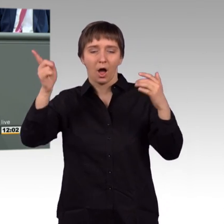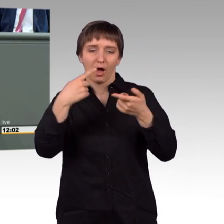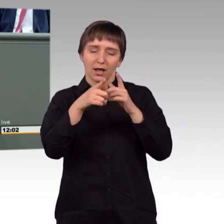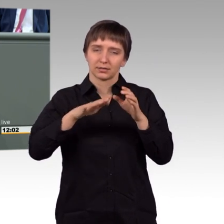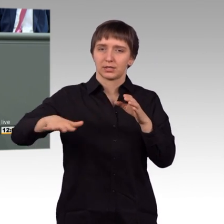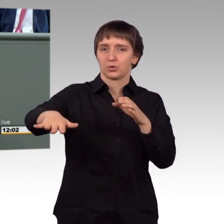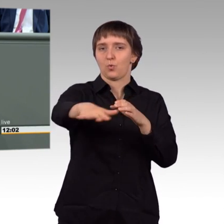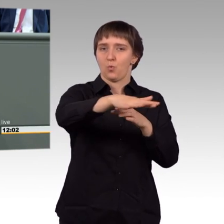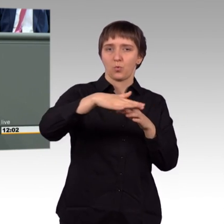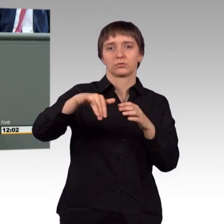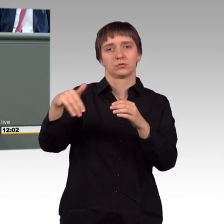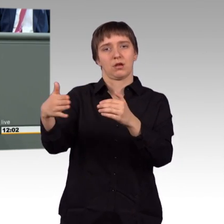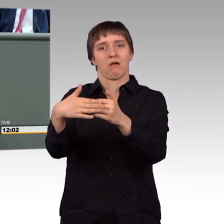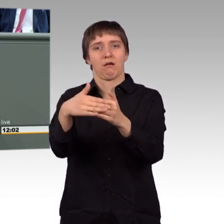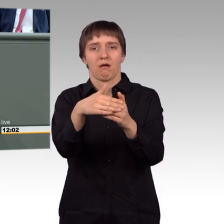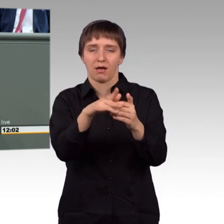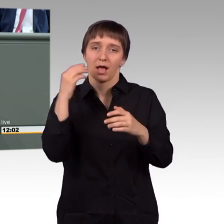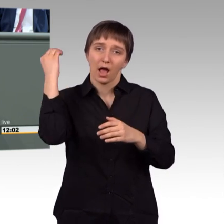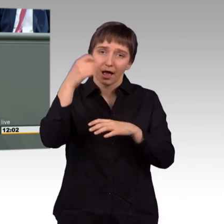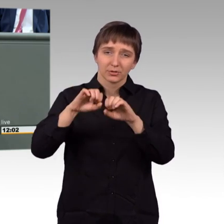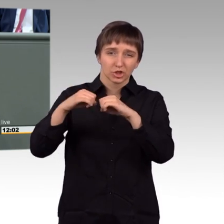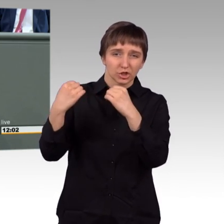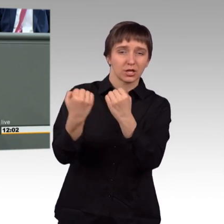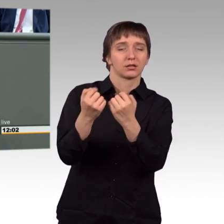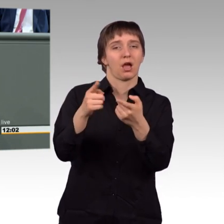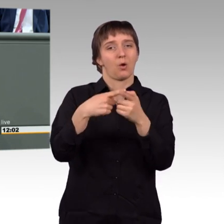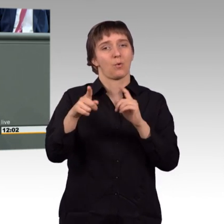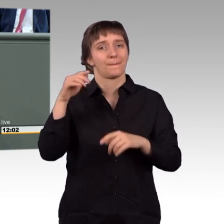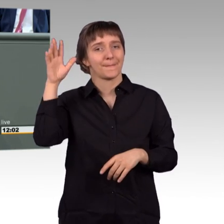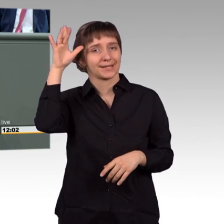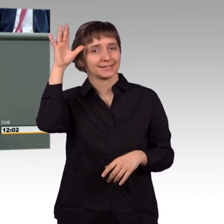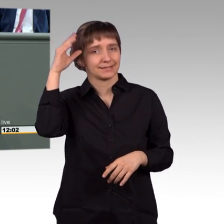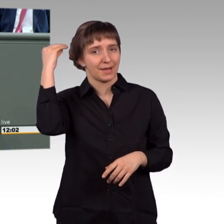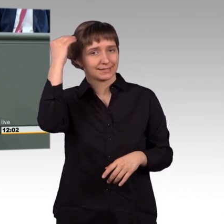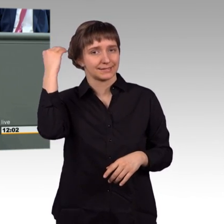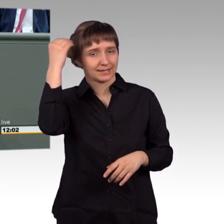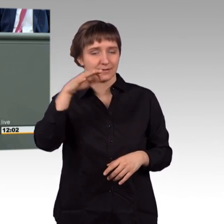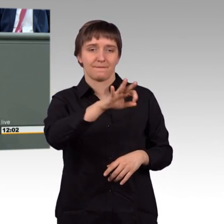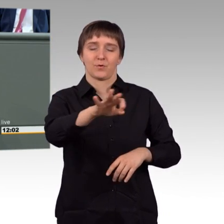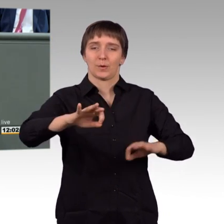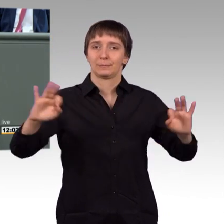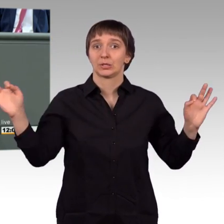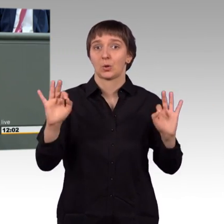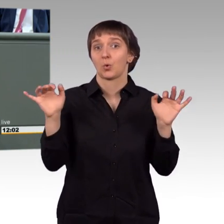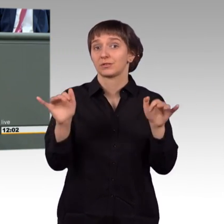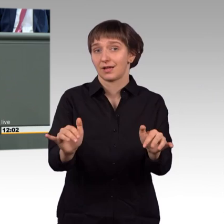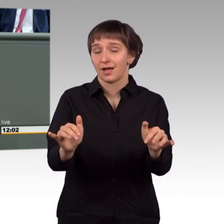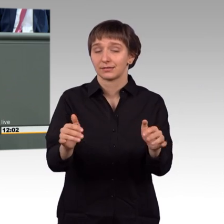für andere arabische Staaten, aber auch für die Palästinenser zu sehen ist. dass darin vielleicht eine neue Chance auch für Verständigung